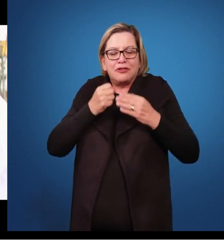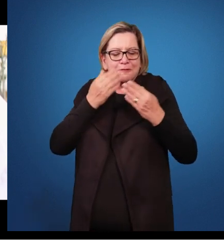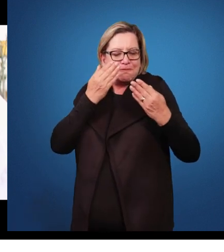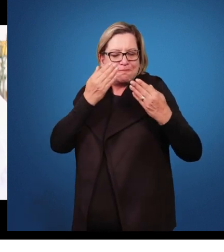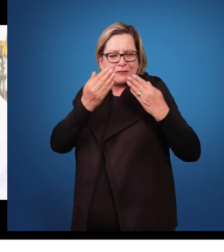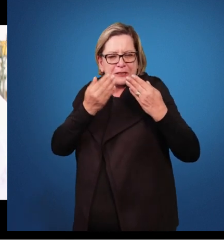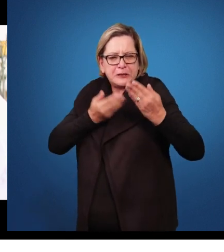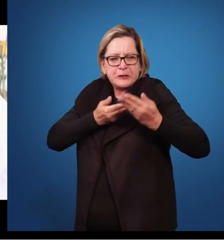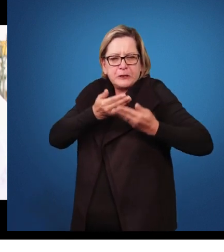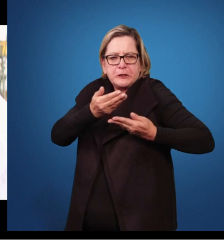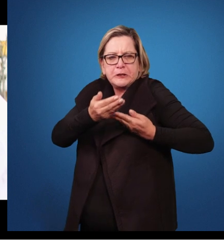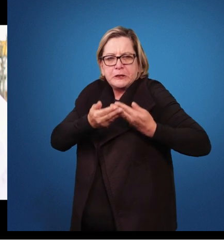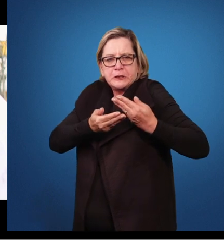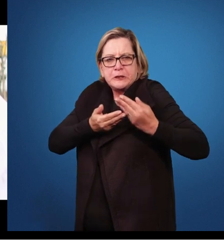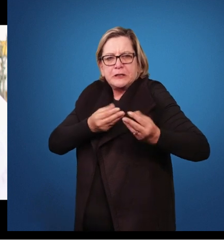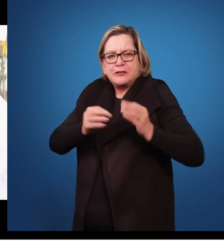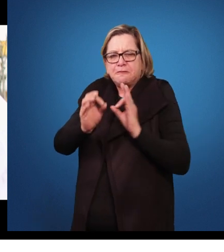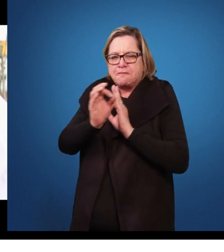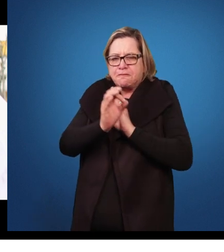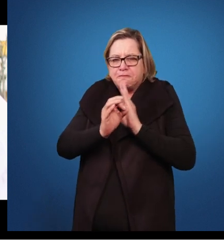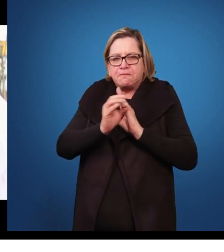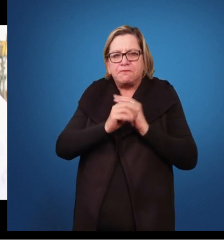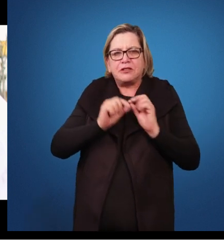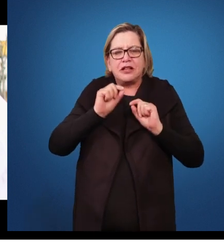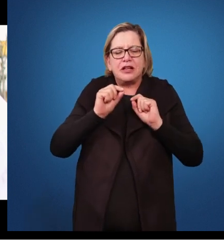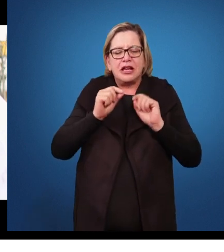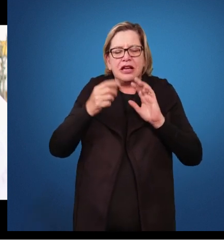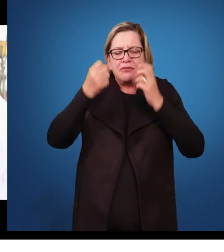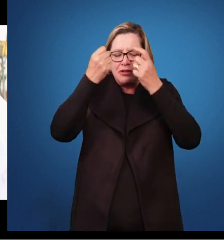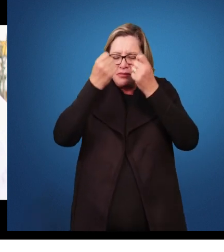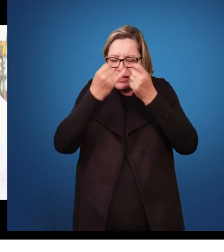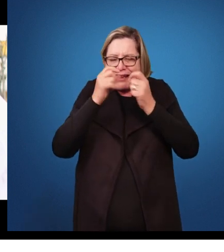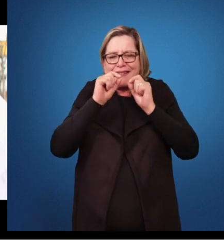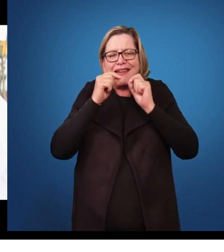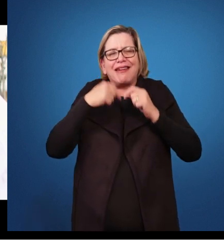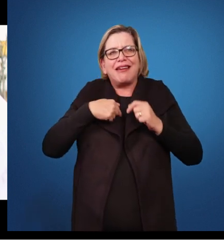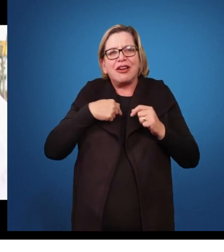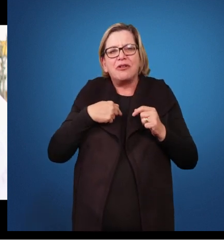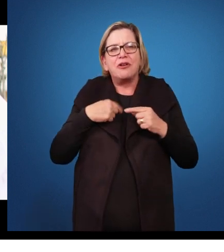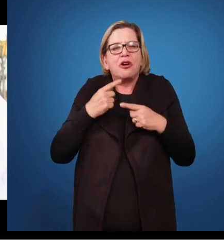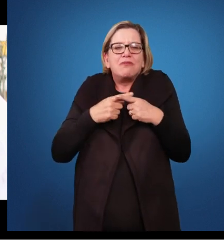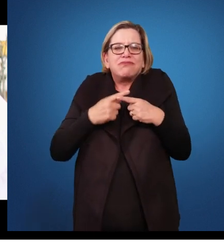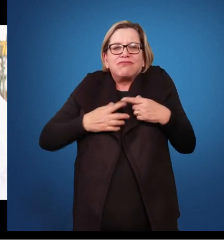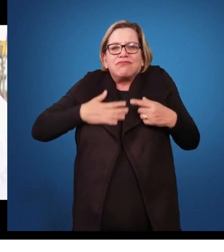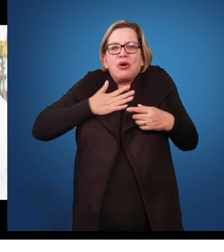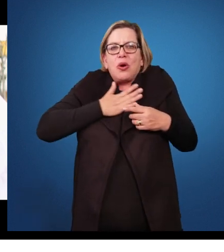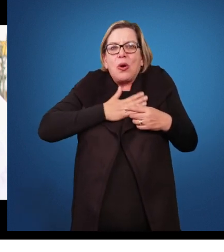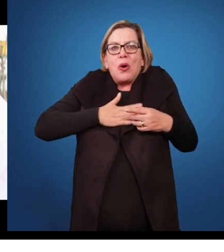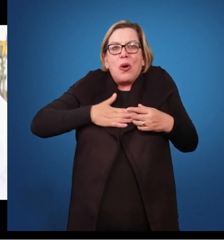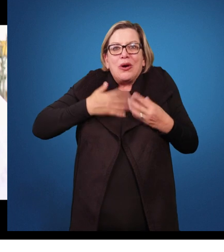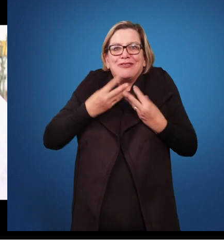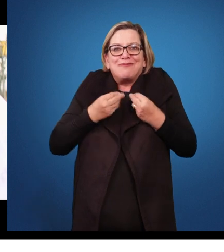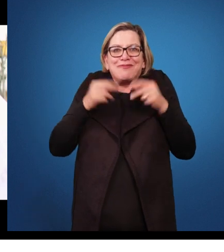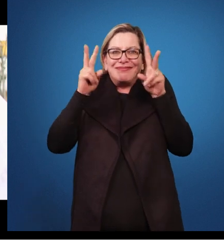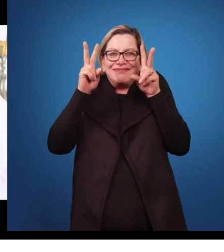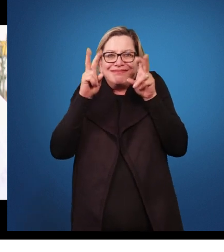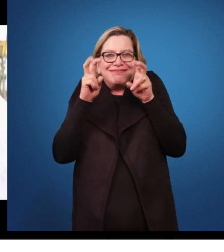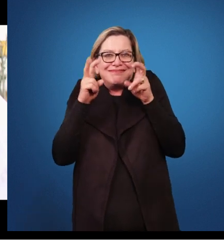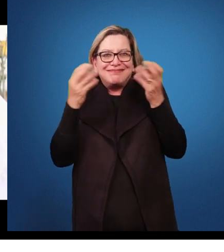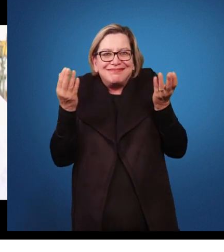essa pessoa, as questões de quem é ele, né? Por que ele gosta tanto de um determinado assunto? Por que ele